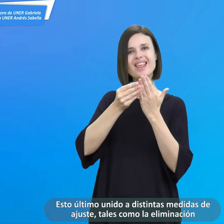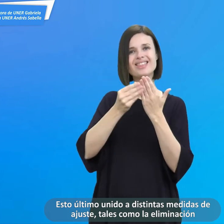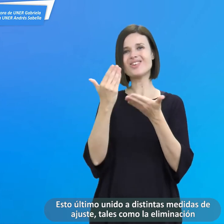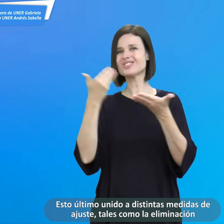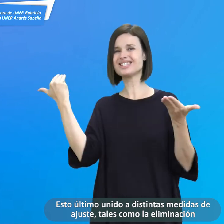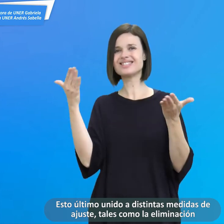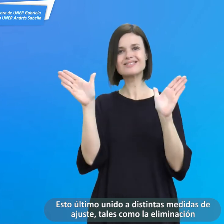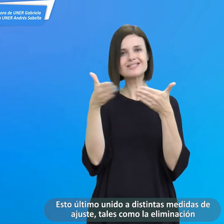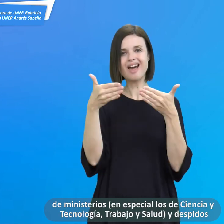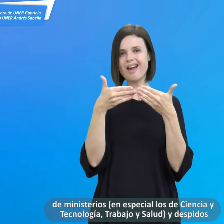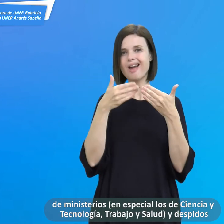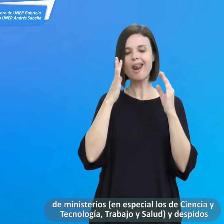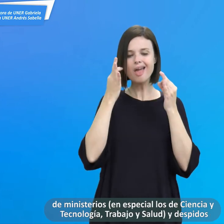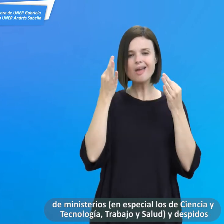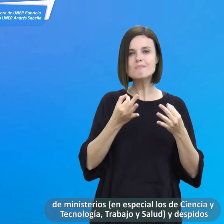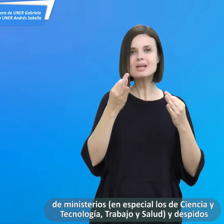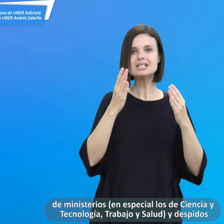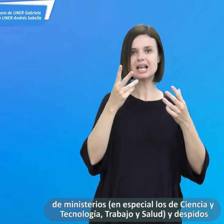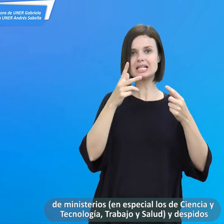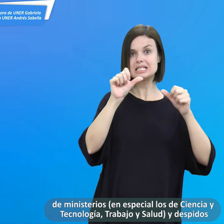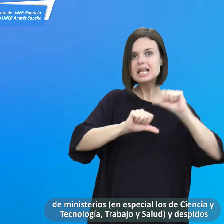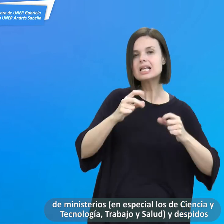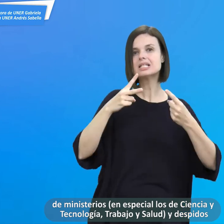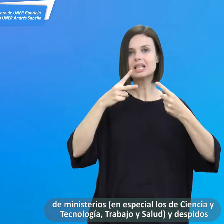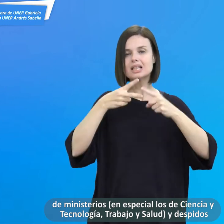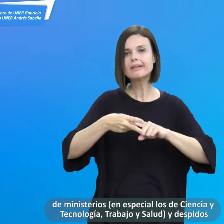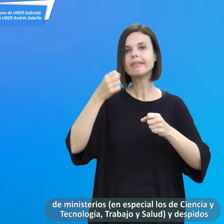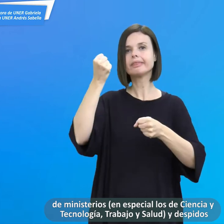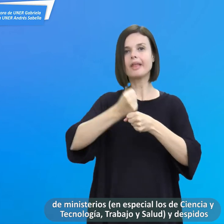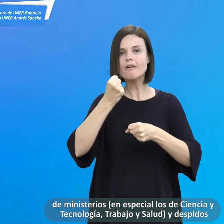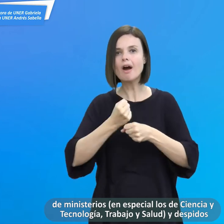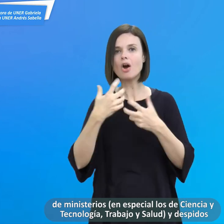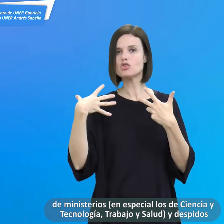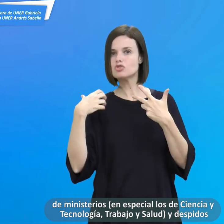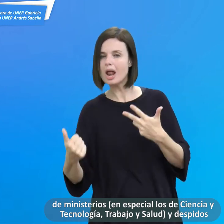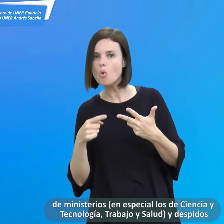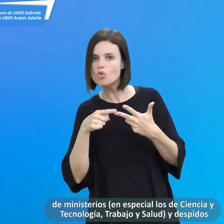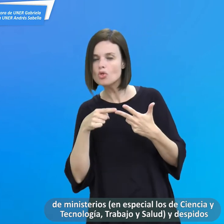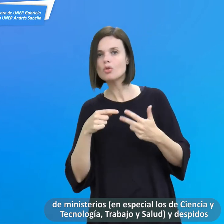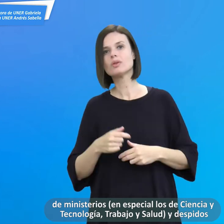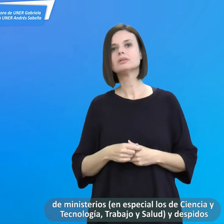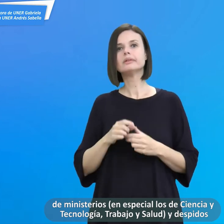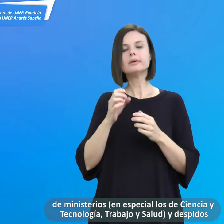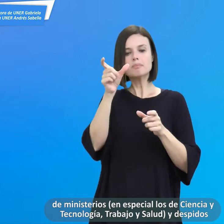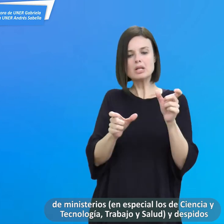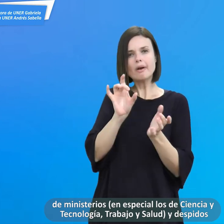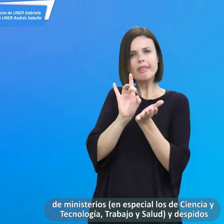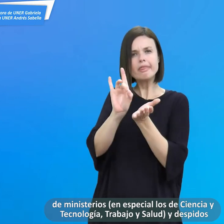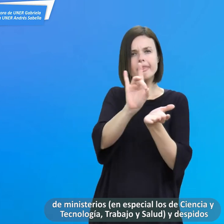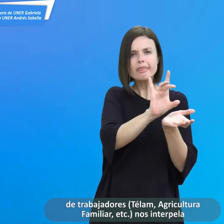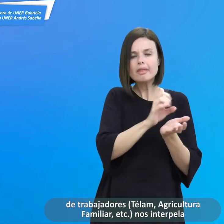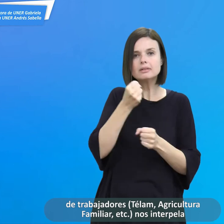tales como la eliminación de ministerios, en especial los de ciencia y tecnología, trabajo y salud,